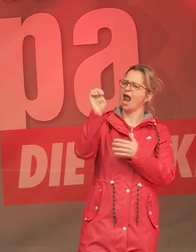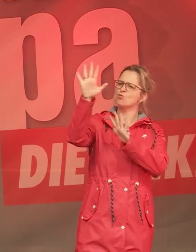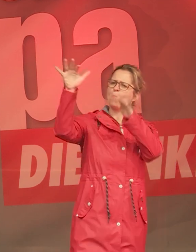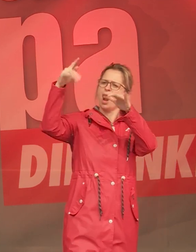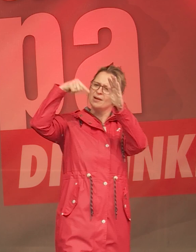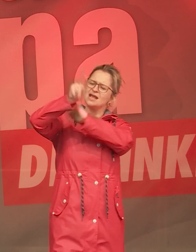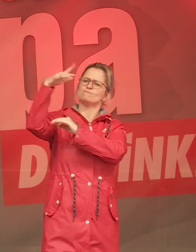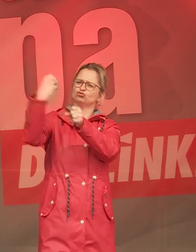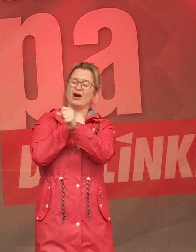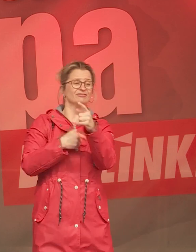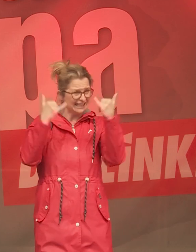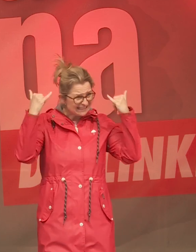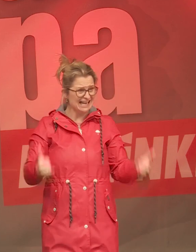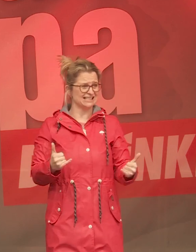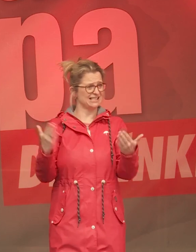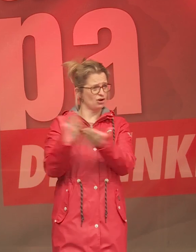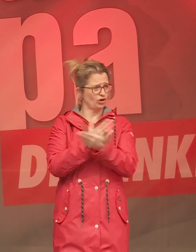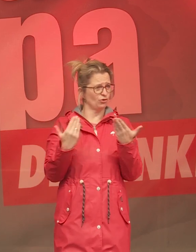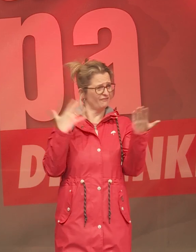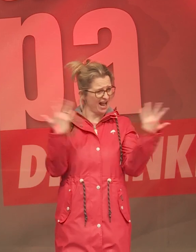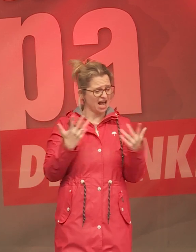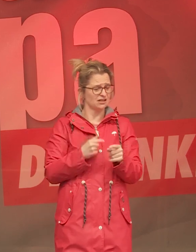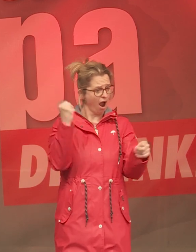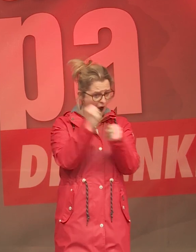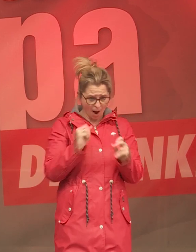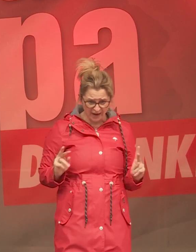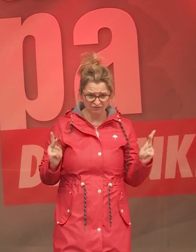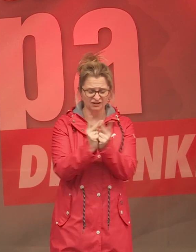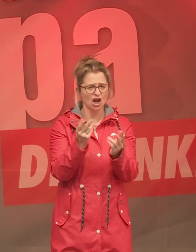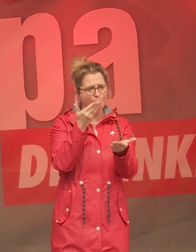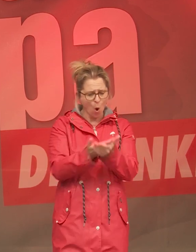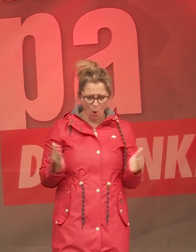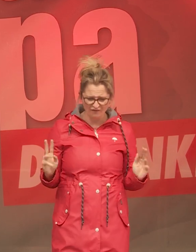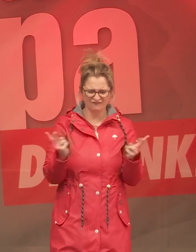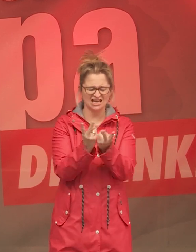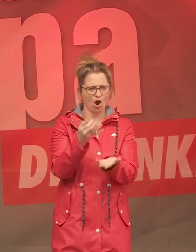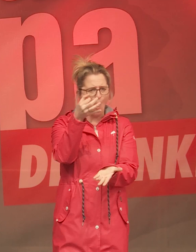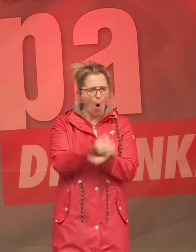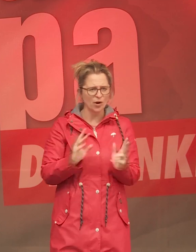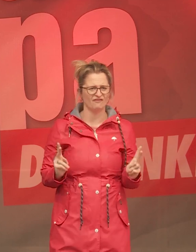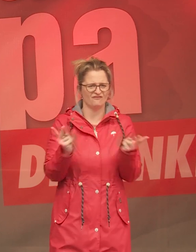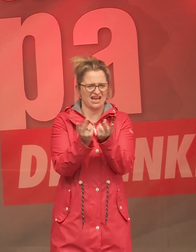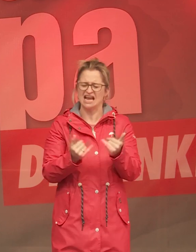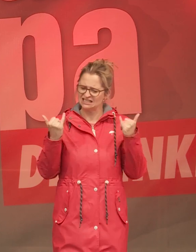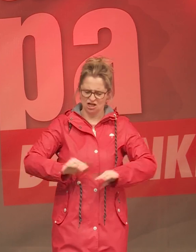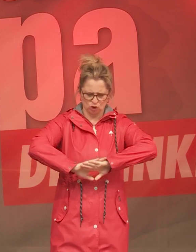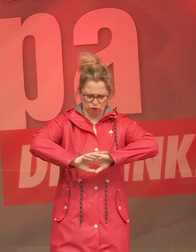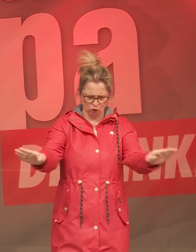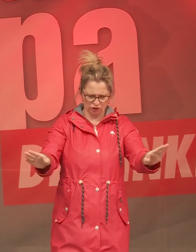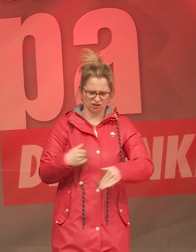haben es geschafft, dass jetzt das Prinzip gilt, gleicher Lohn für gleiche Arbeit am gleichen Ort. Mit diesem Lohndumping ist jetzt Schluss.